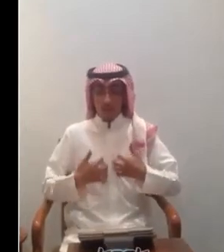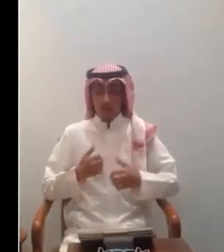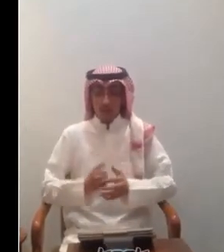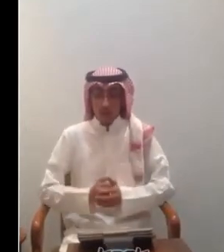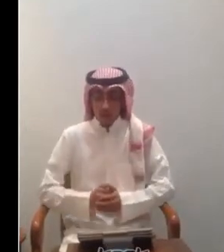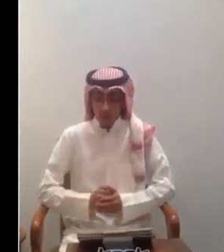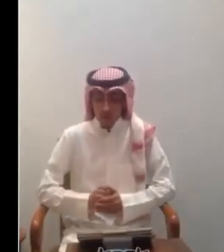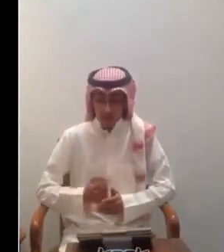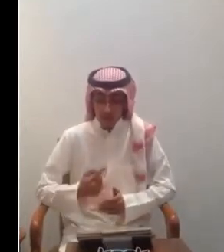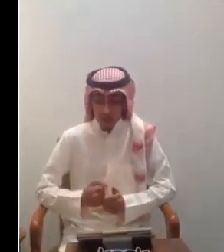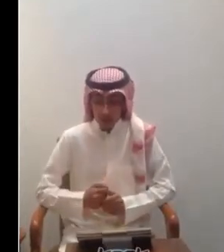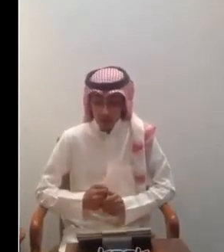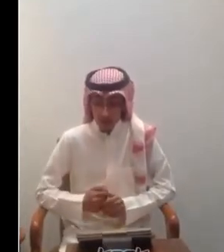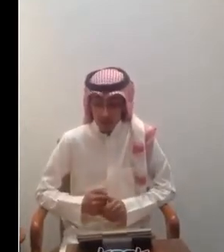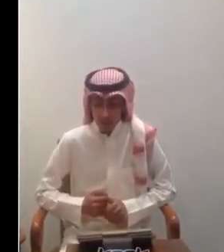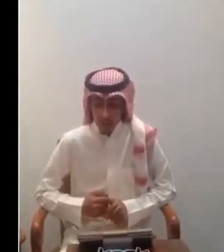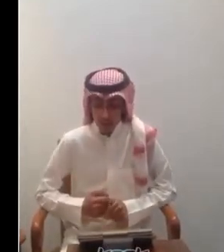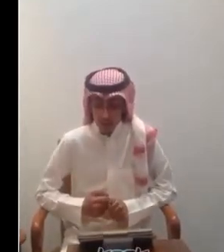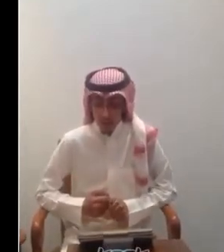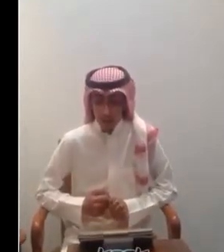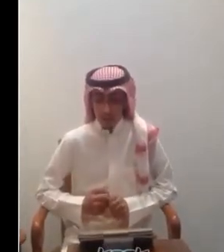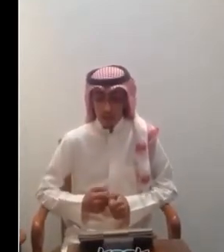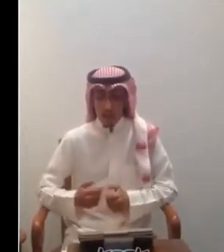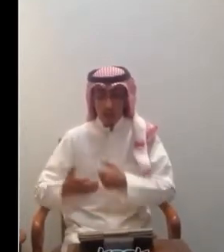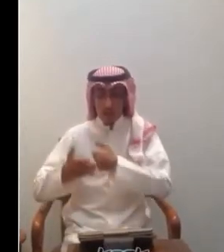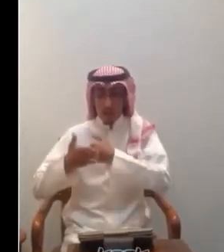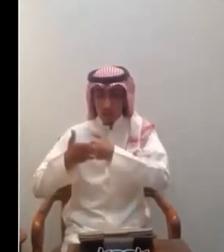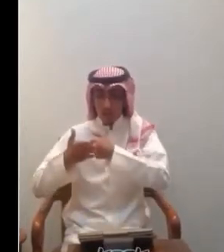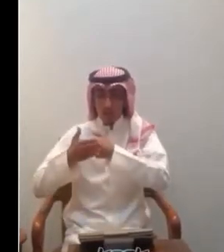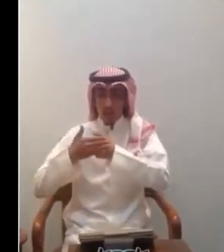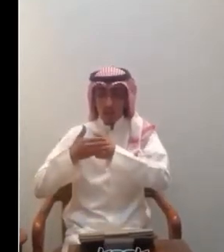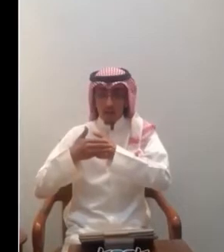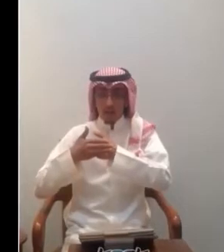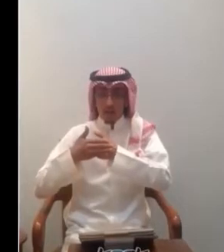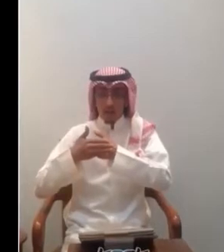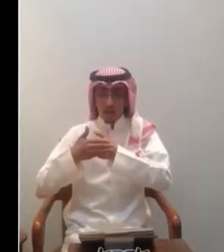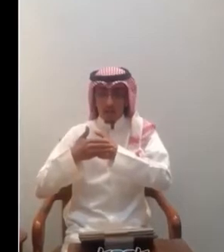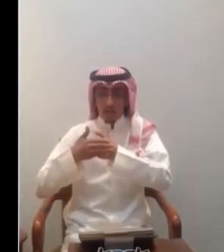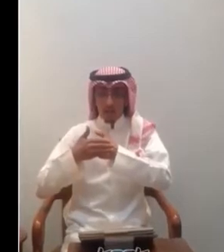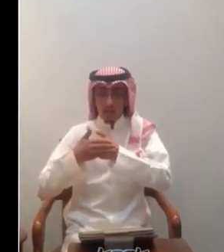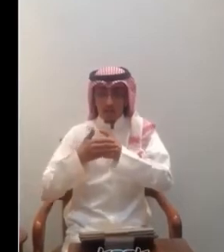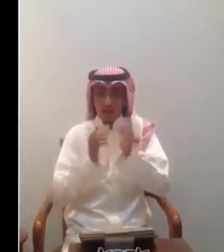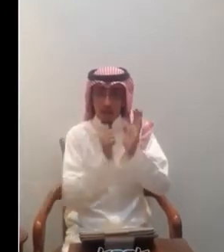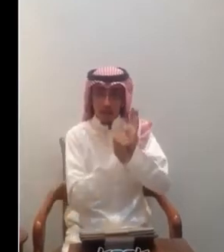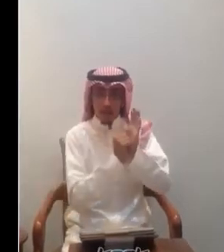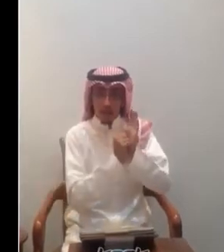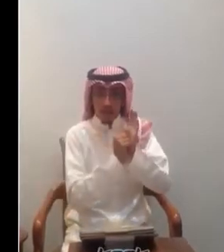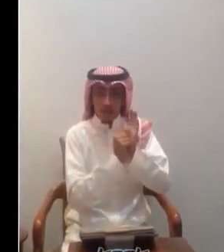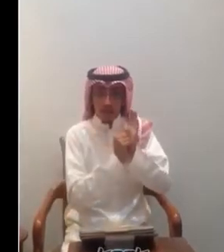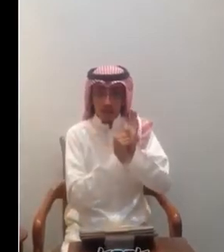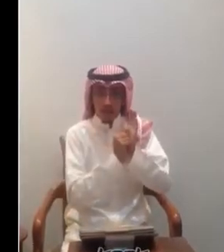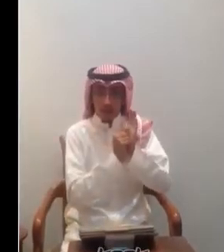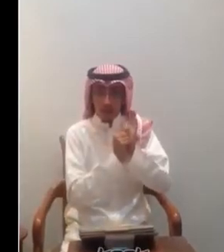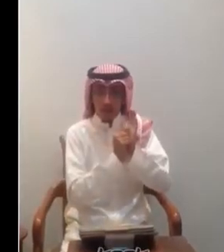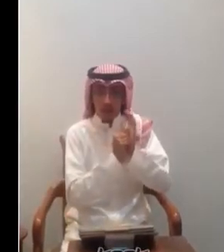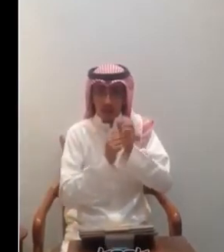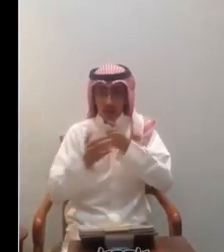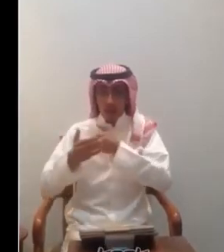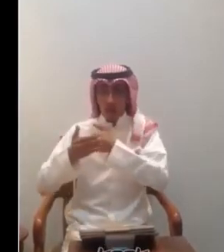طبعاً في شيء واحد اللي هي الخدمة هذا طبعاً خادم البيت الخدام يعني أو